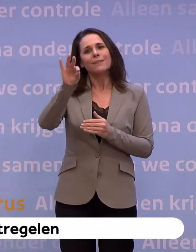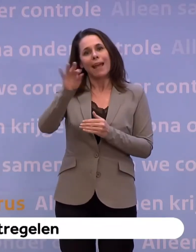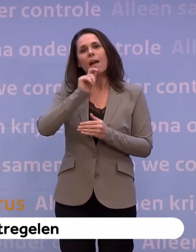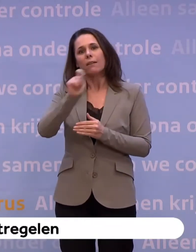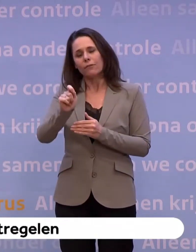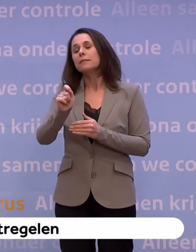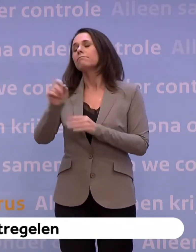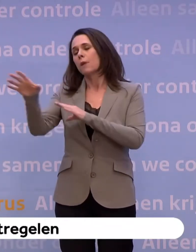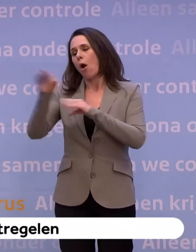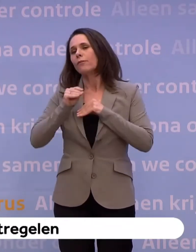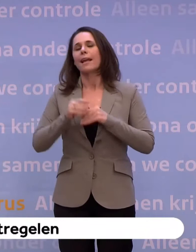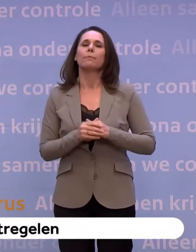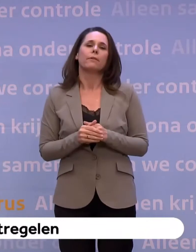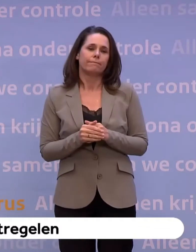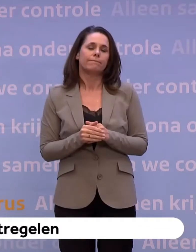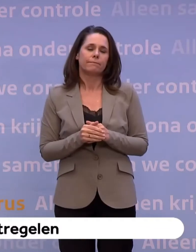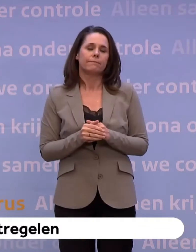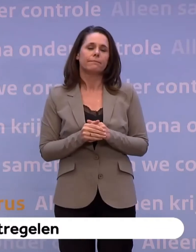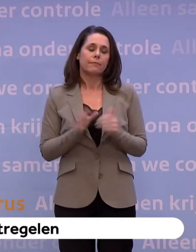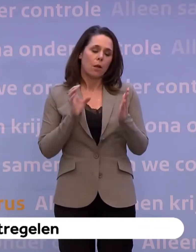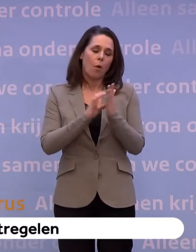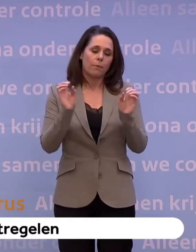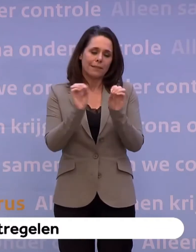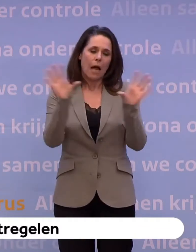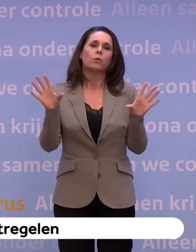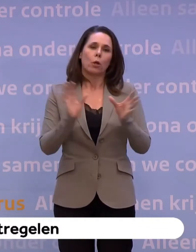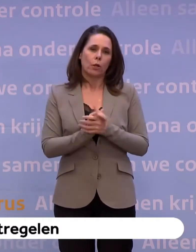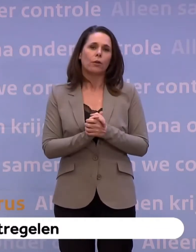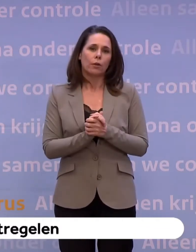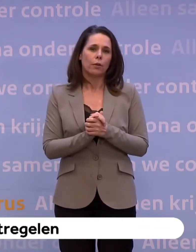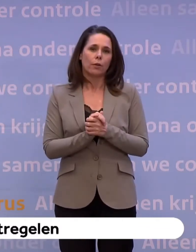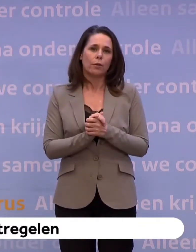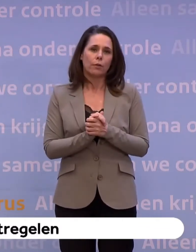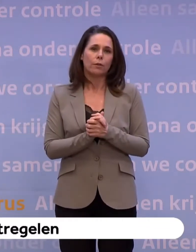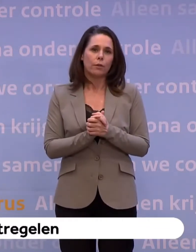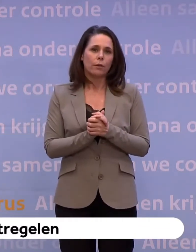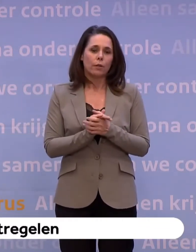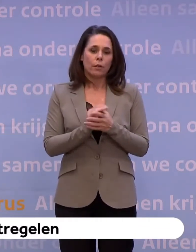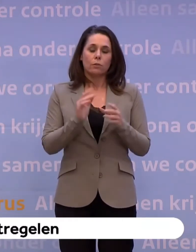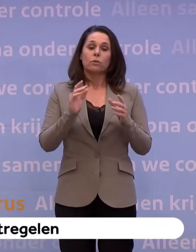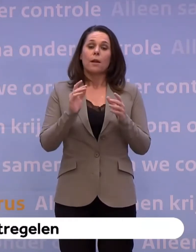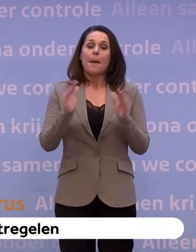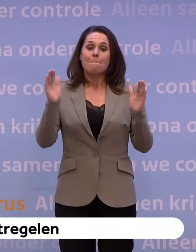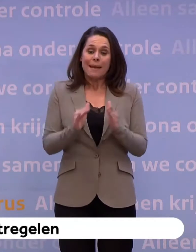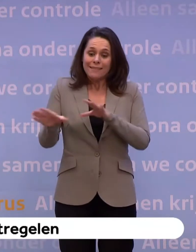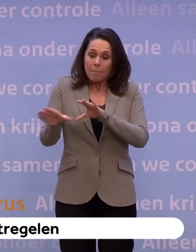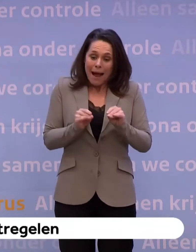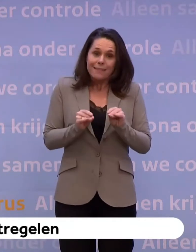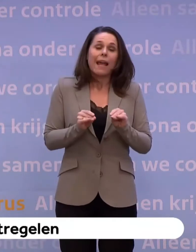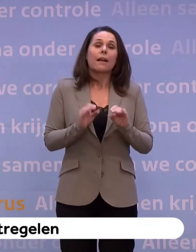steeds over. En wat daarin staat, is heel duidelijk. Je kunt pas nadenken over afschalen. Als die